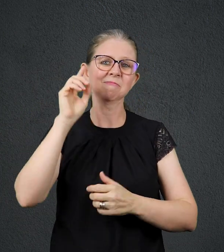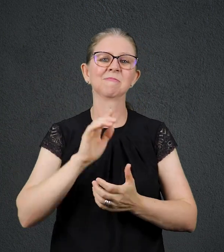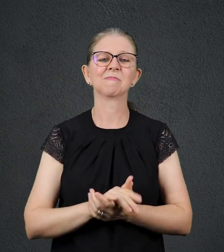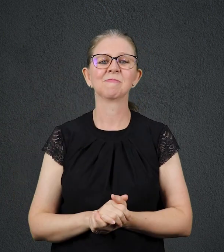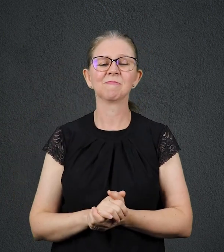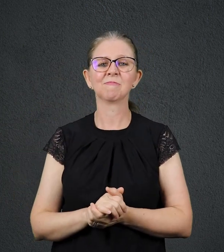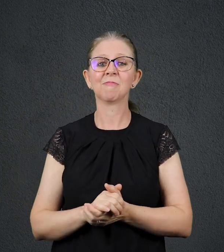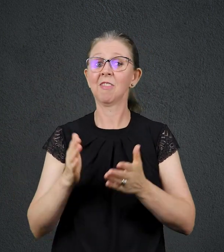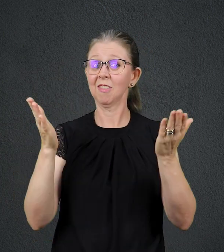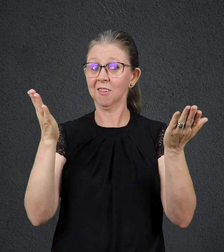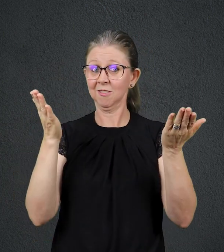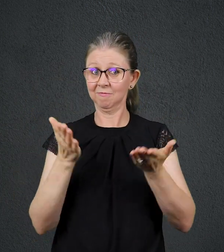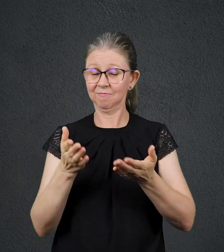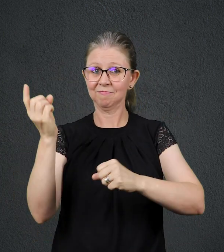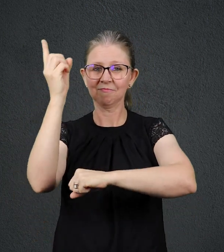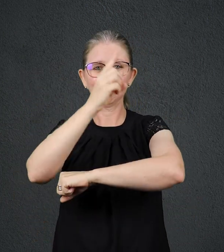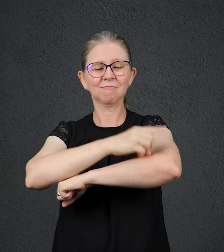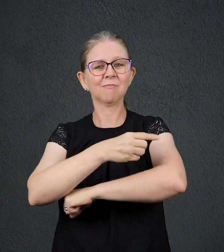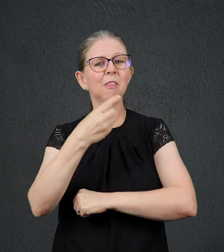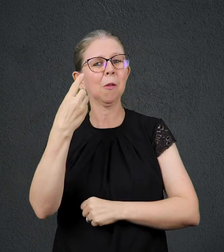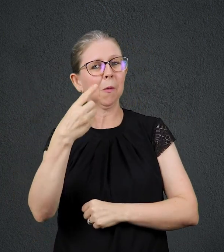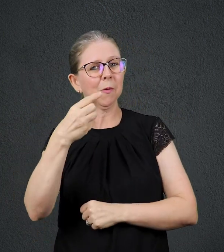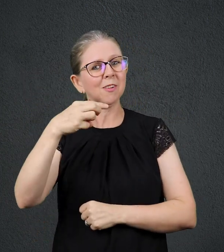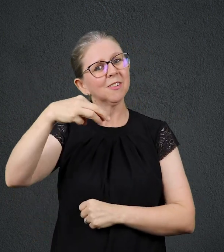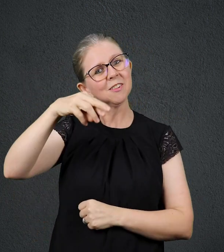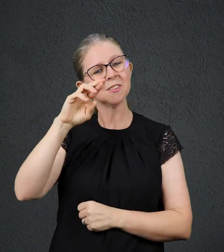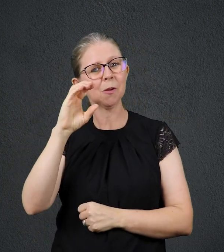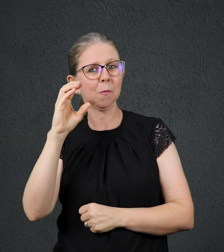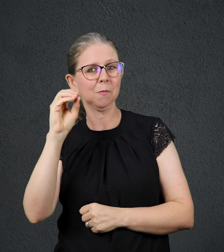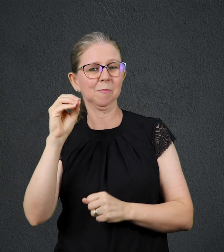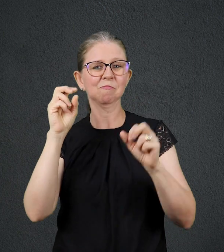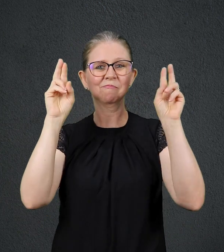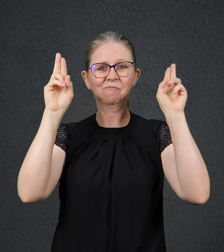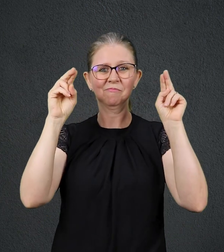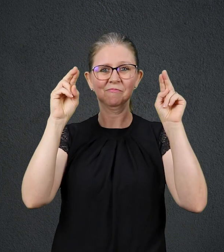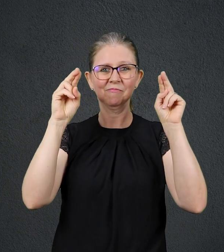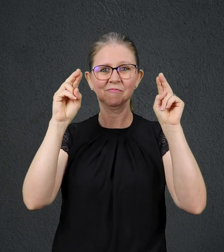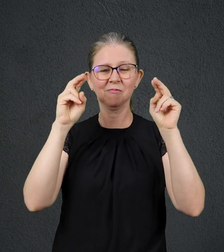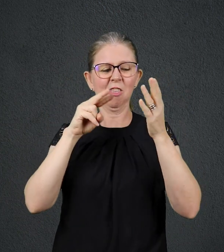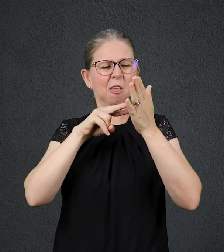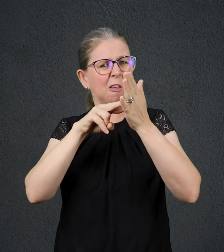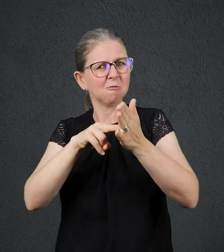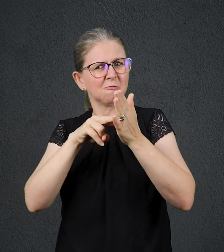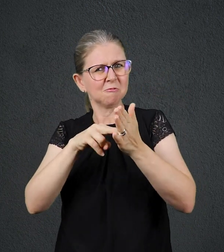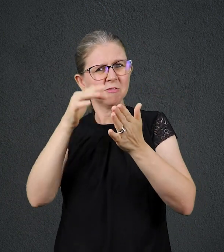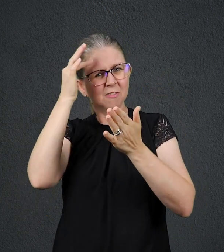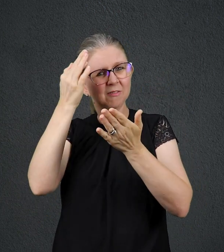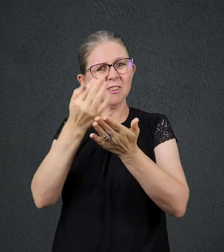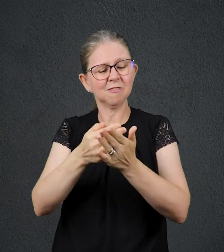Hoje é 11 de março. Título de hoje, Firme na Fé. Leitura bíblica, Hebreus capítulo 11,